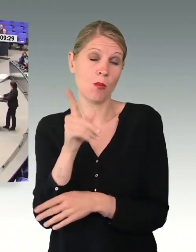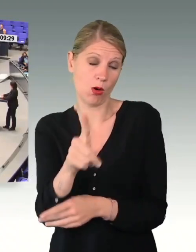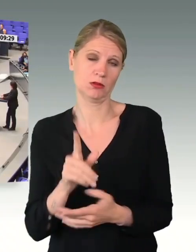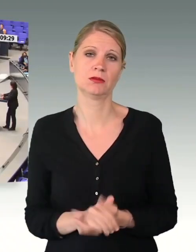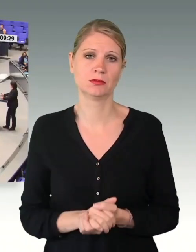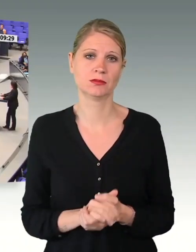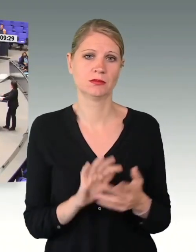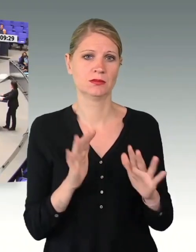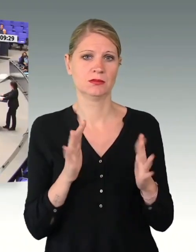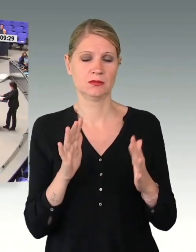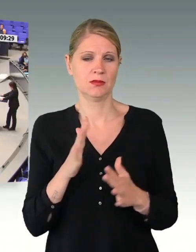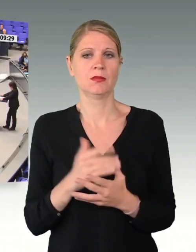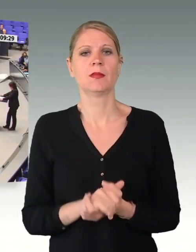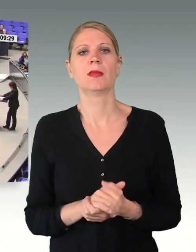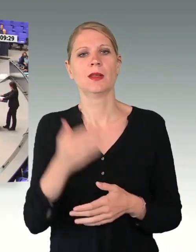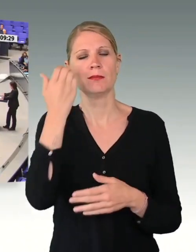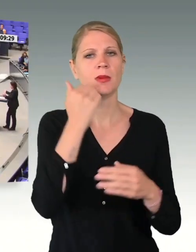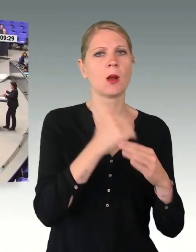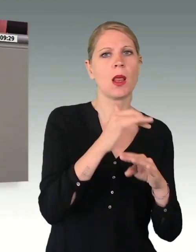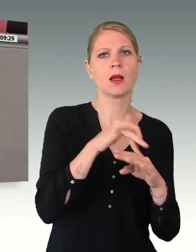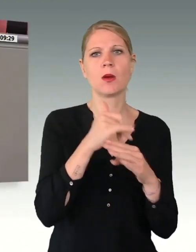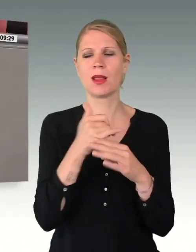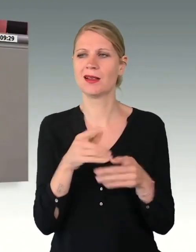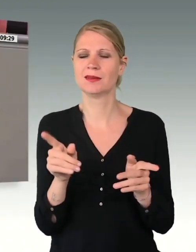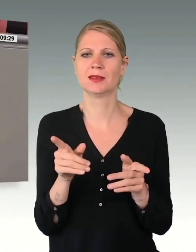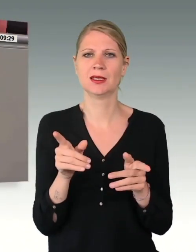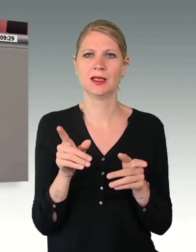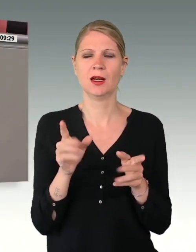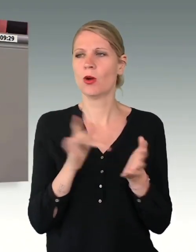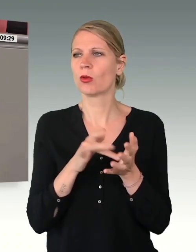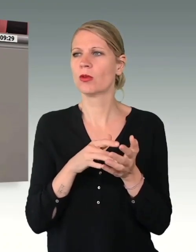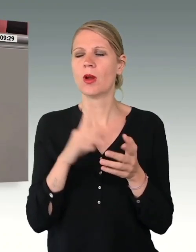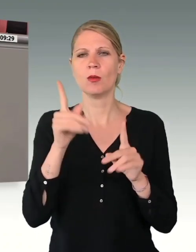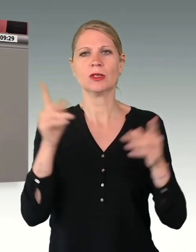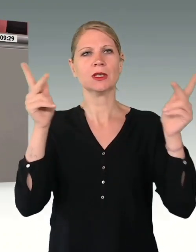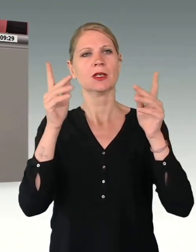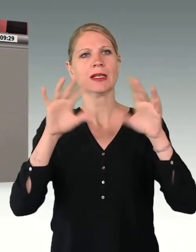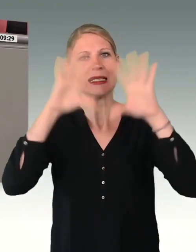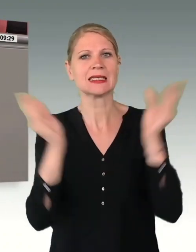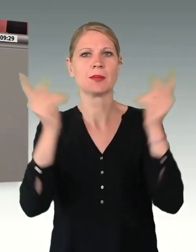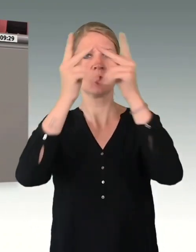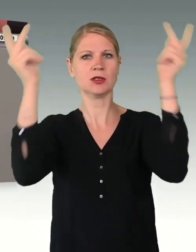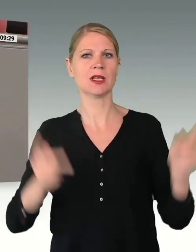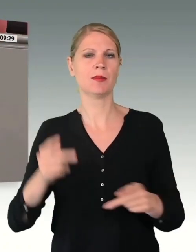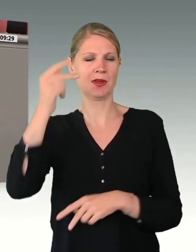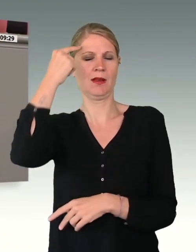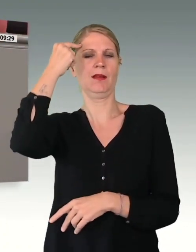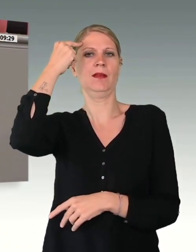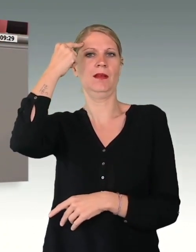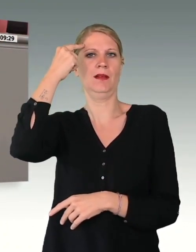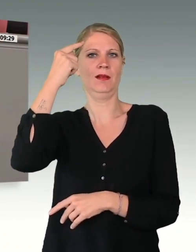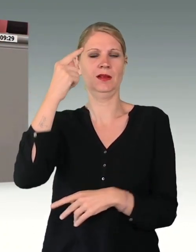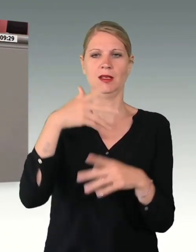Sehr geehrte Kolleginnen und Kollegen, wir müssen in Gesamtkonzepten denken, das heißt, weniger offensichtlichen